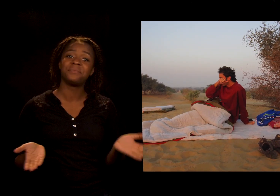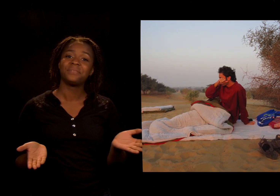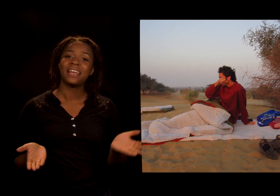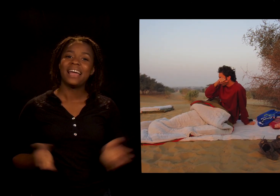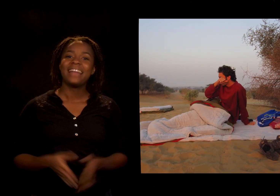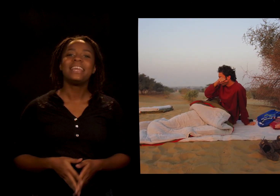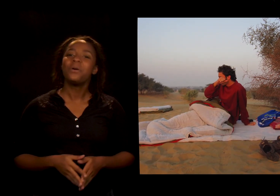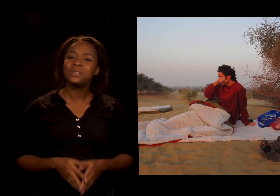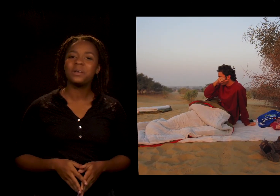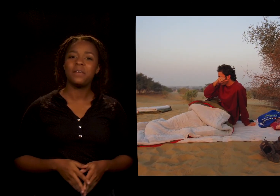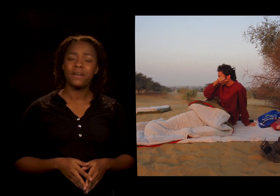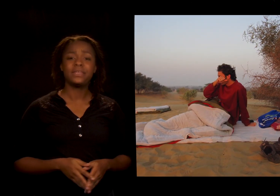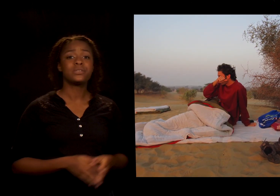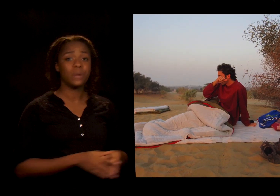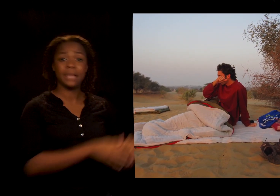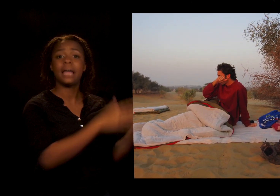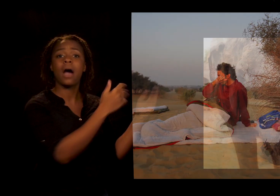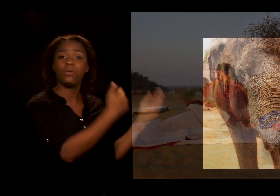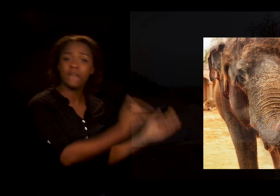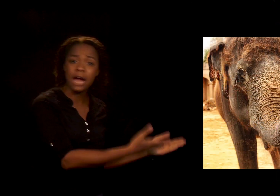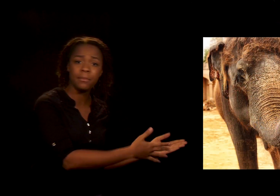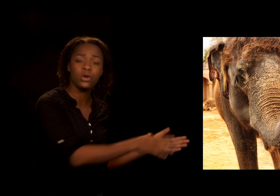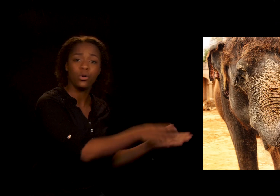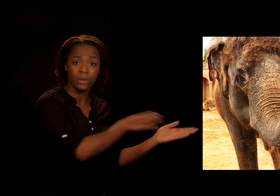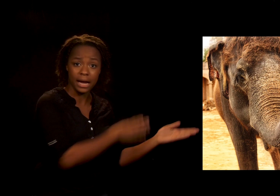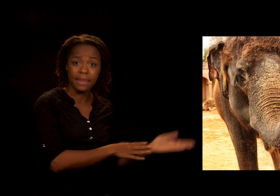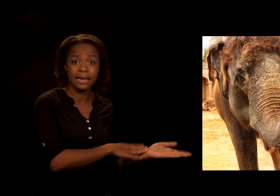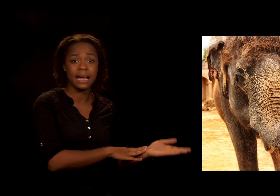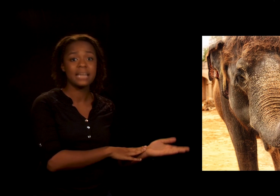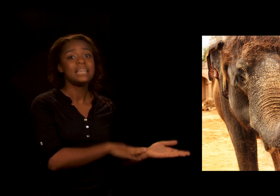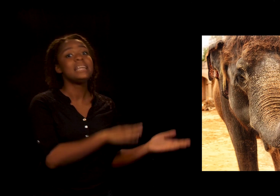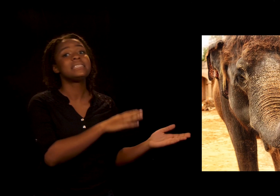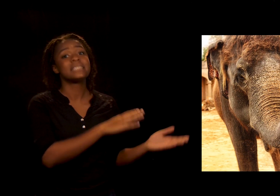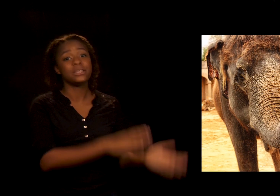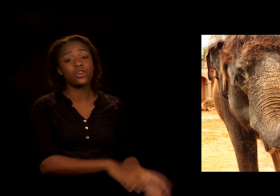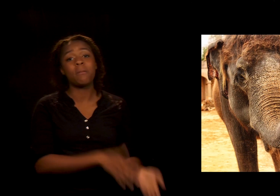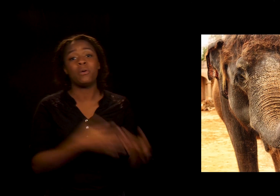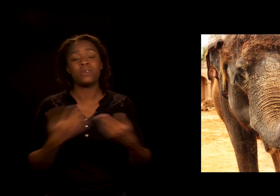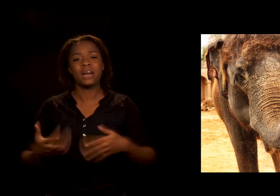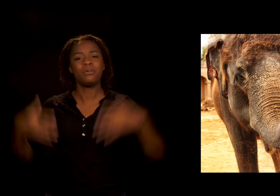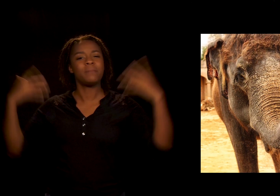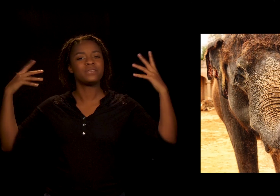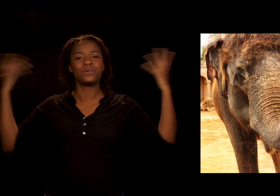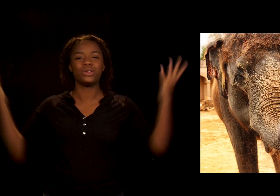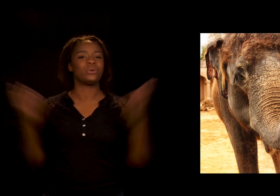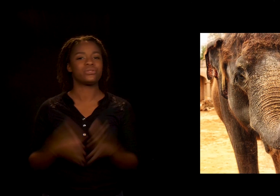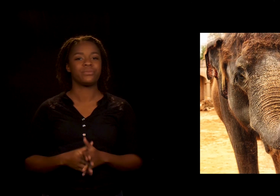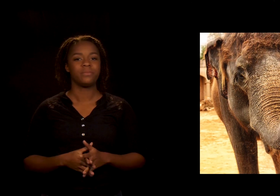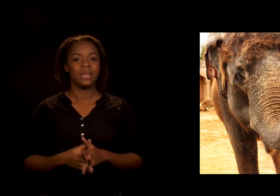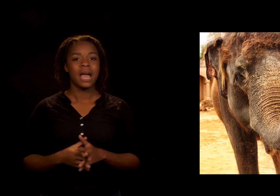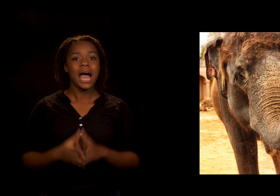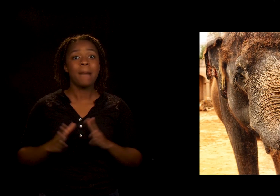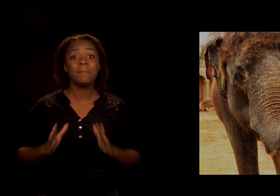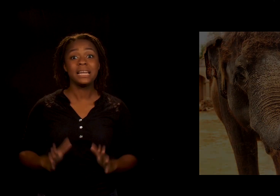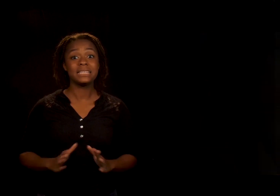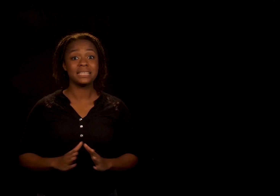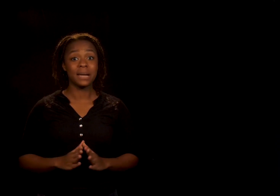Dejó a su elefanta sujeta a un árbol con una cadena Y se sentó bajo un árbol más frondoso Apenas se estaba